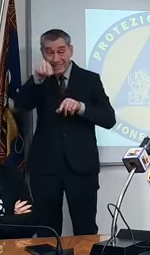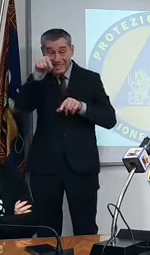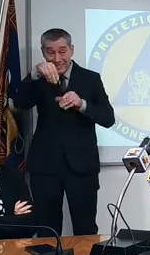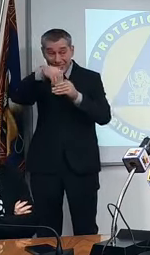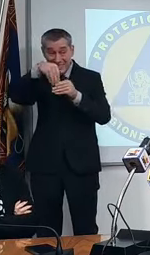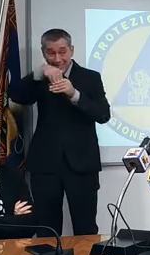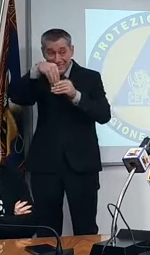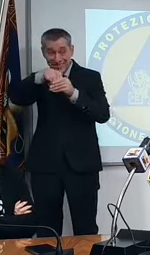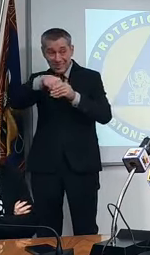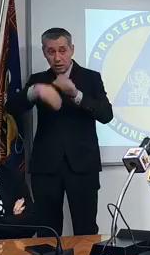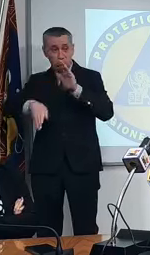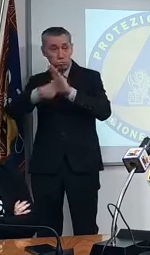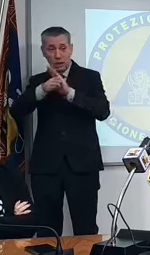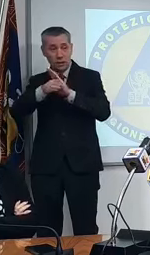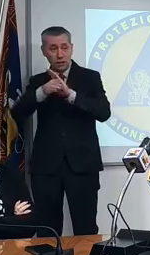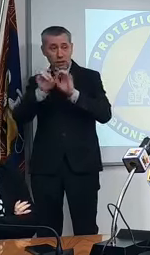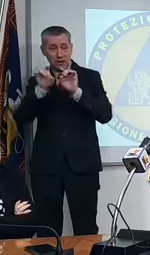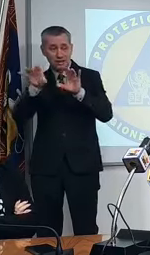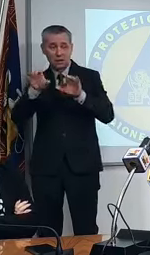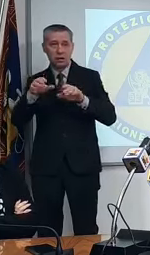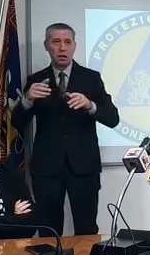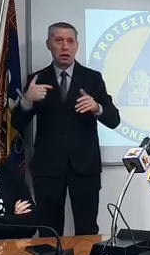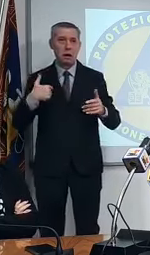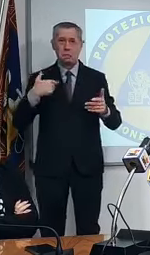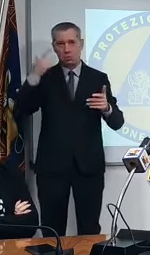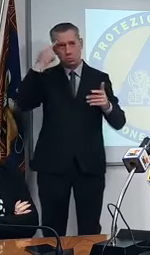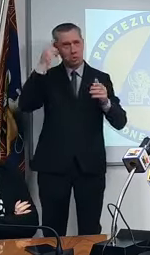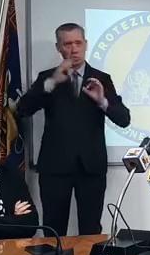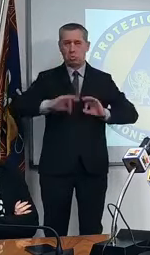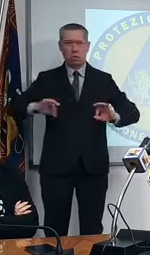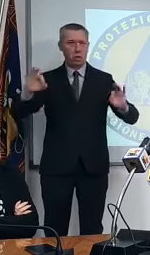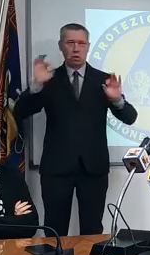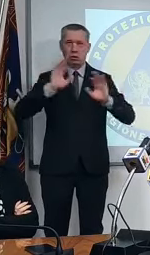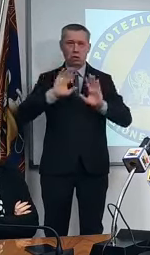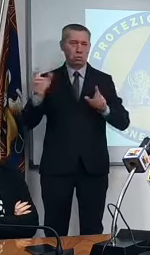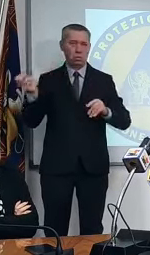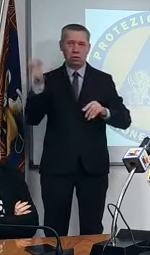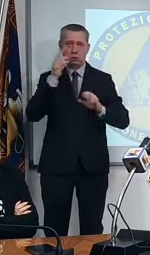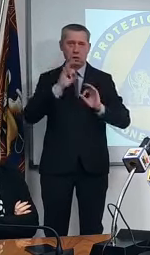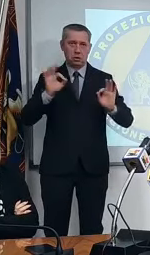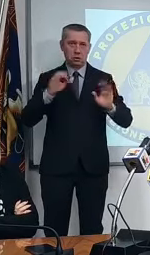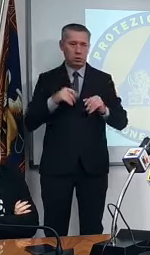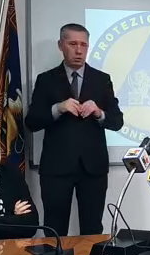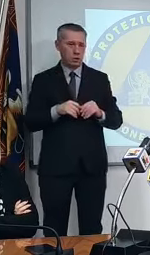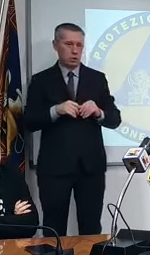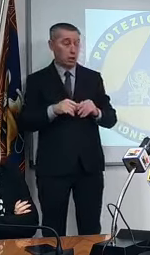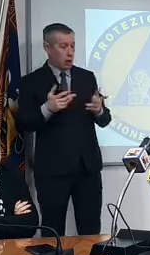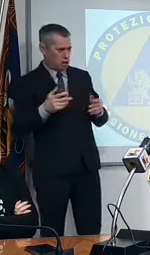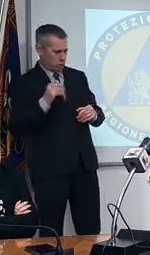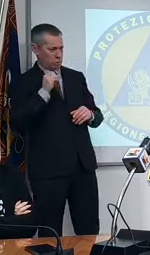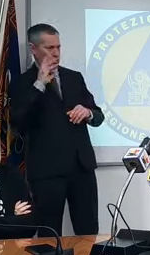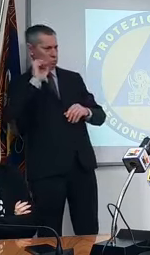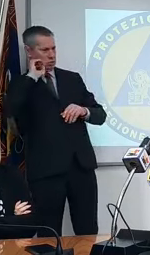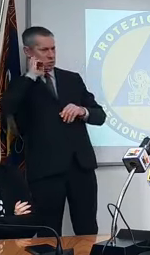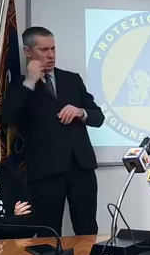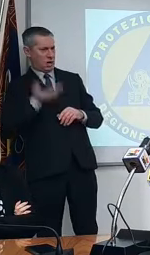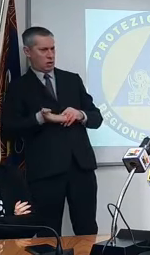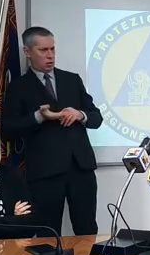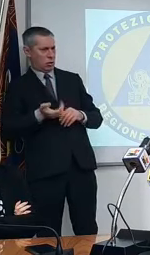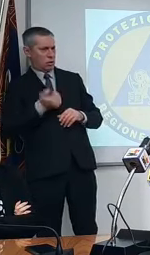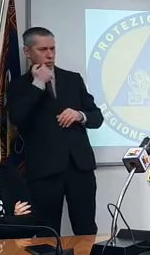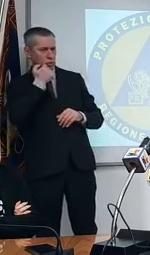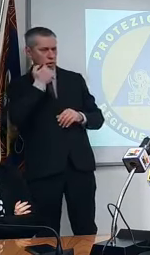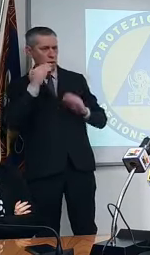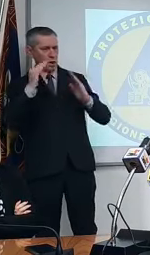a noi non hanno segnalato nulla e con una certa sorpresa perché dicono ma le visite non ci